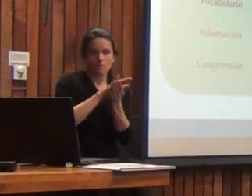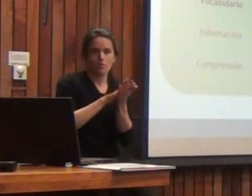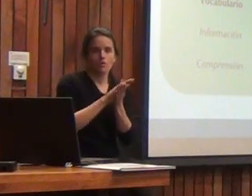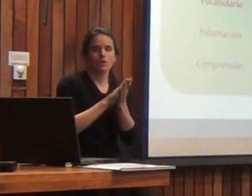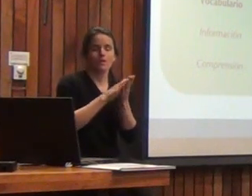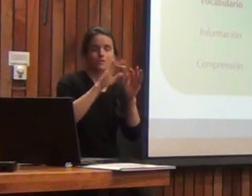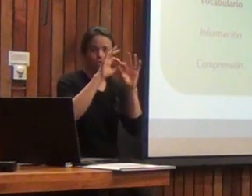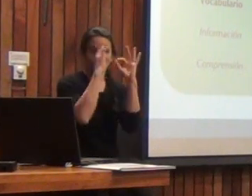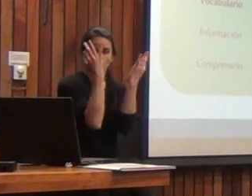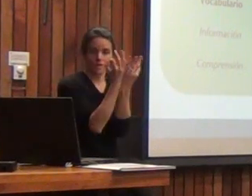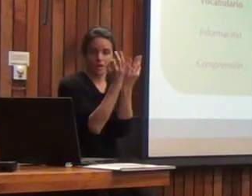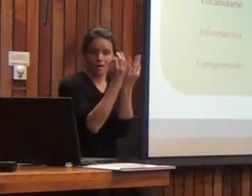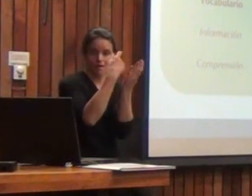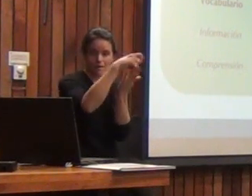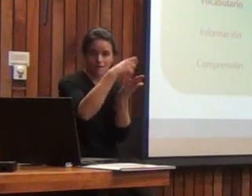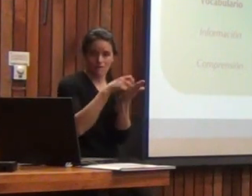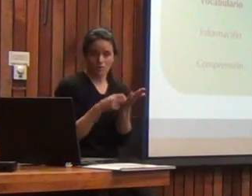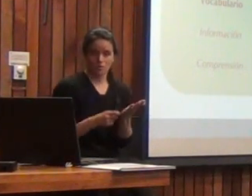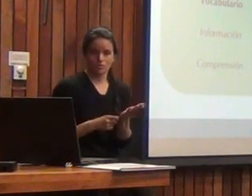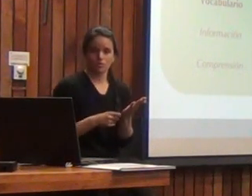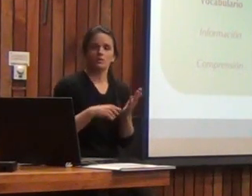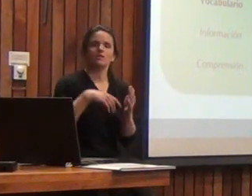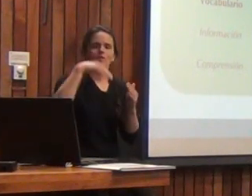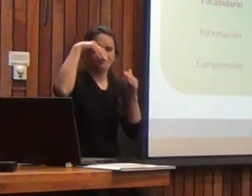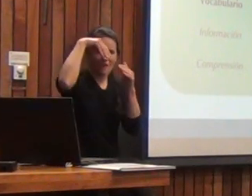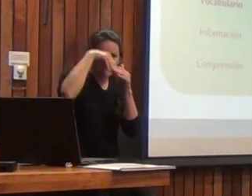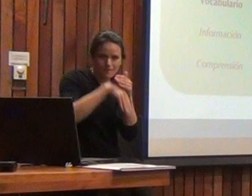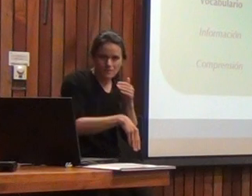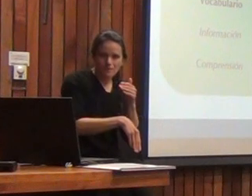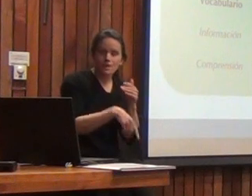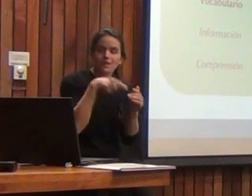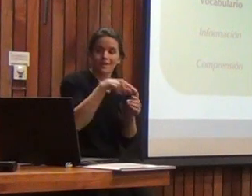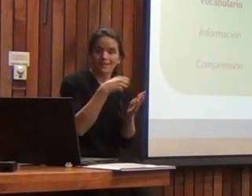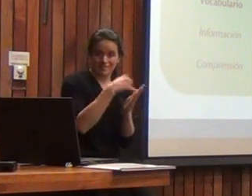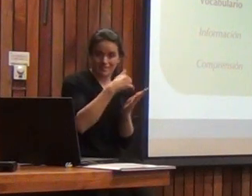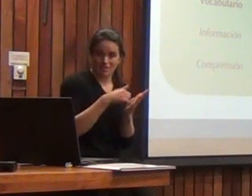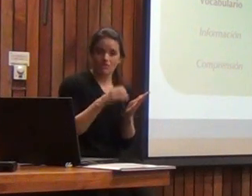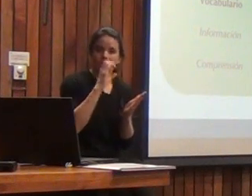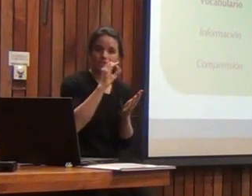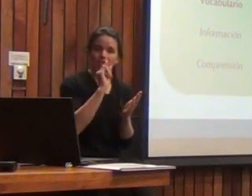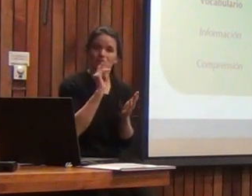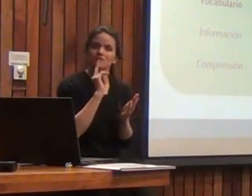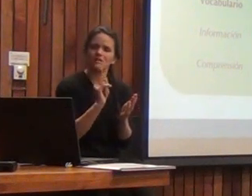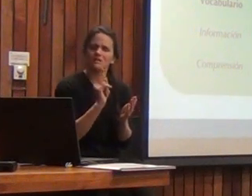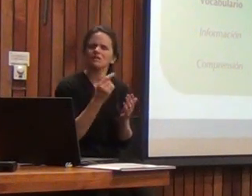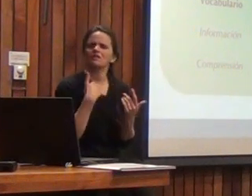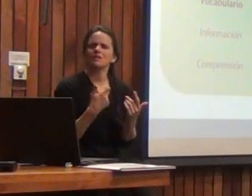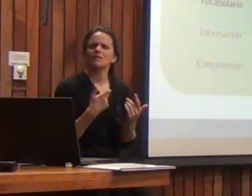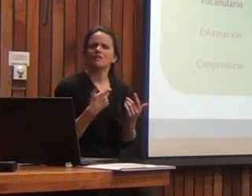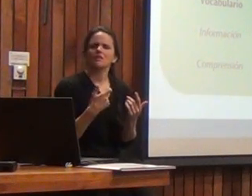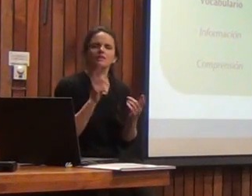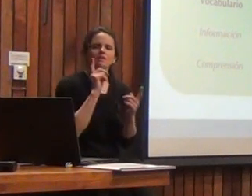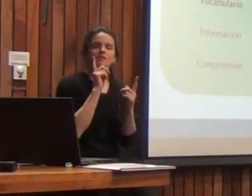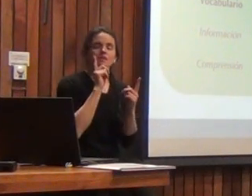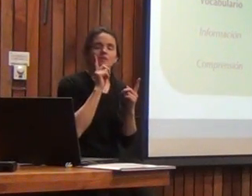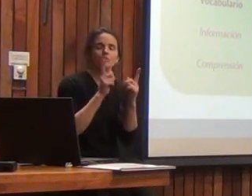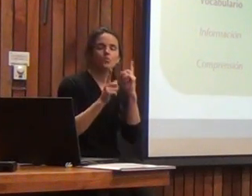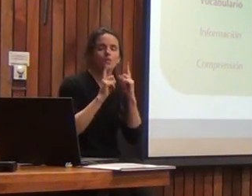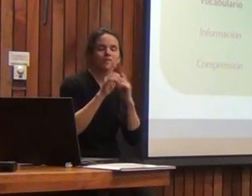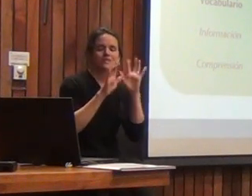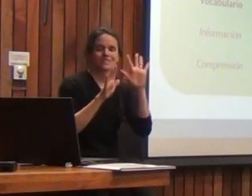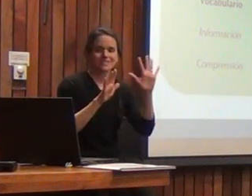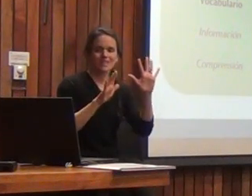de la escala total, nos vamos a dar cuenta que para obtener este indicador, el CIT, se incluyen pruebas de los cinco